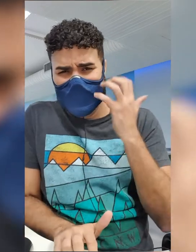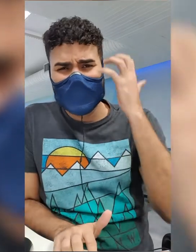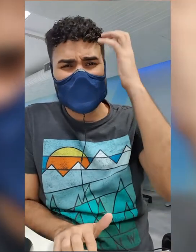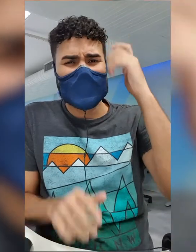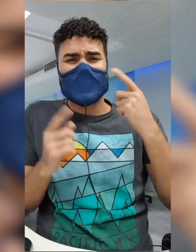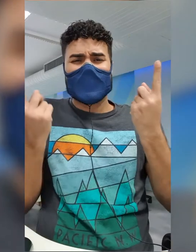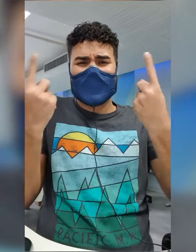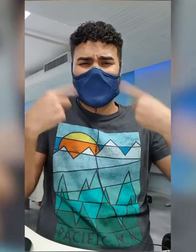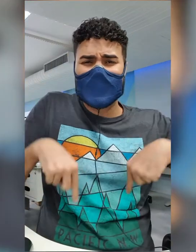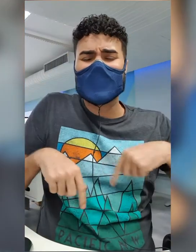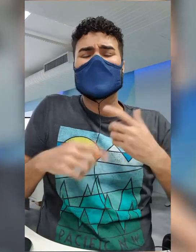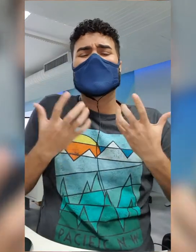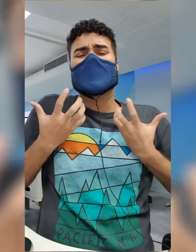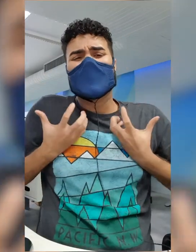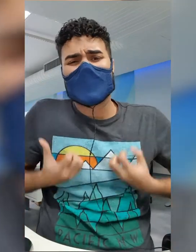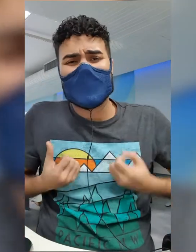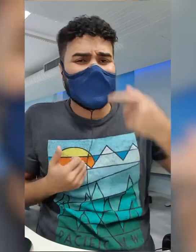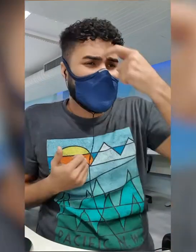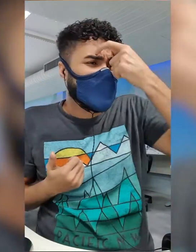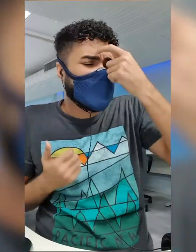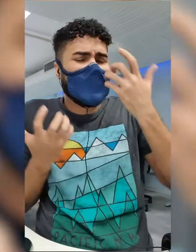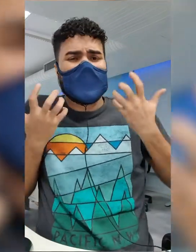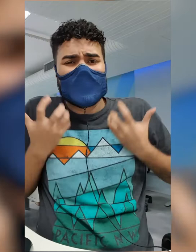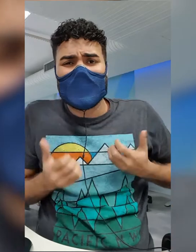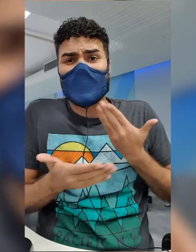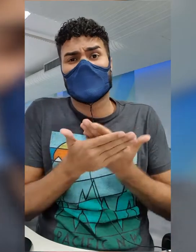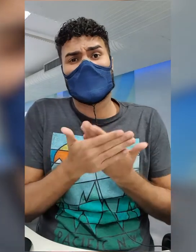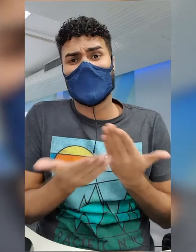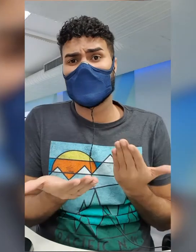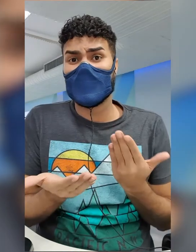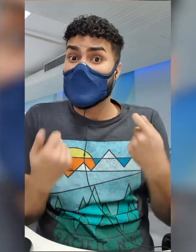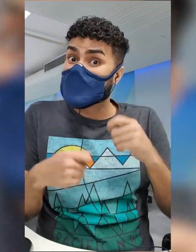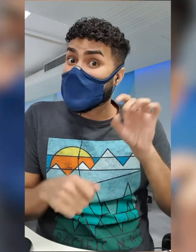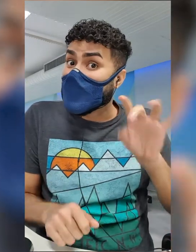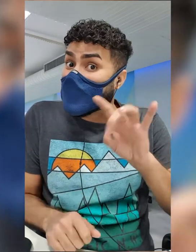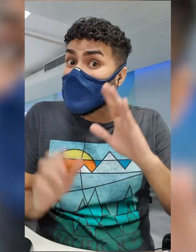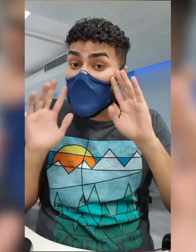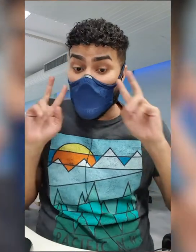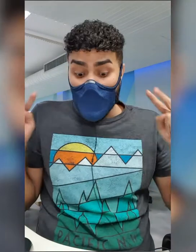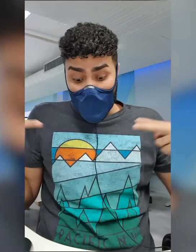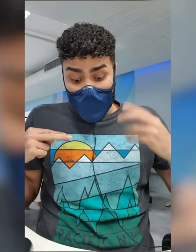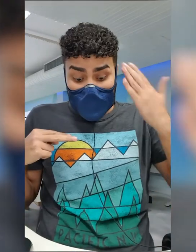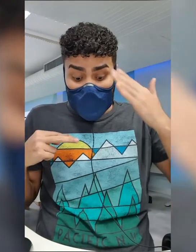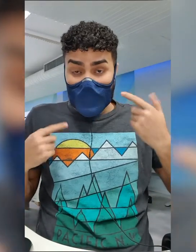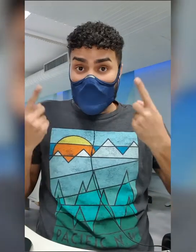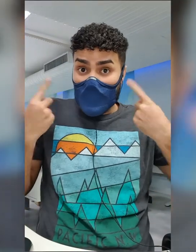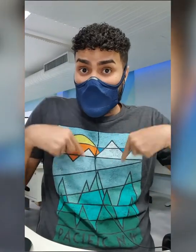também o processo de estudar. Então acho que cada um vai entendendo ali como que o seu organismo, como que o seu corpo vai funcionando. Eu